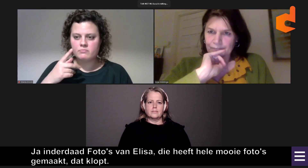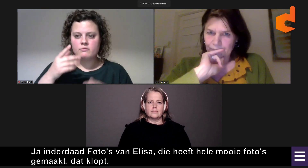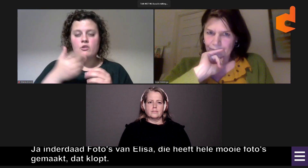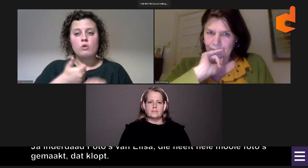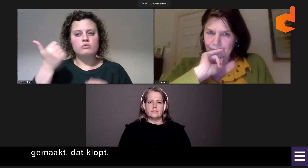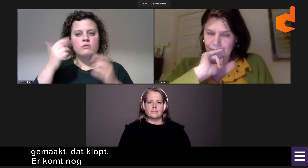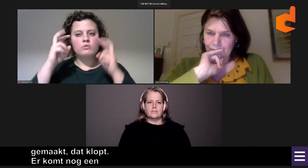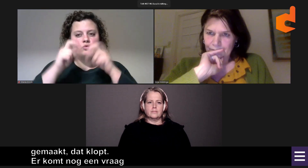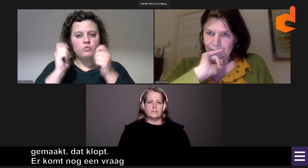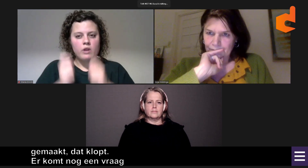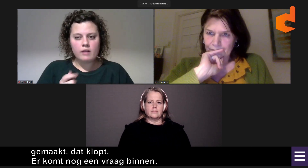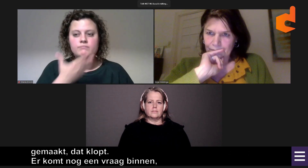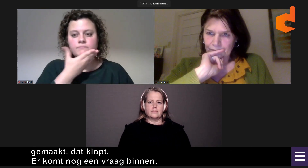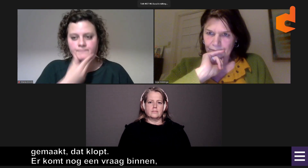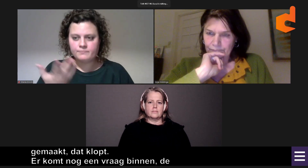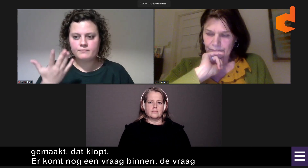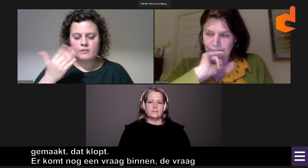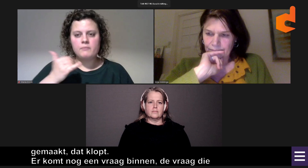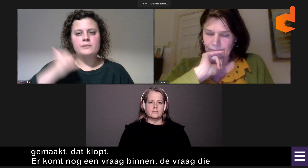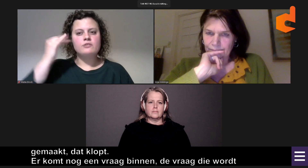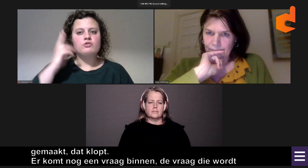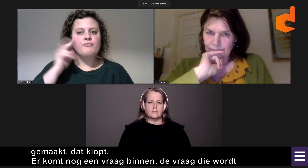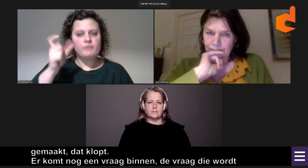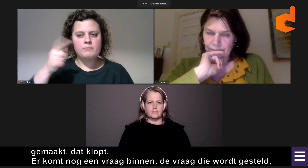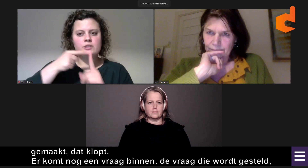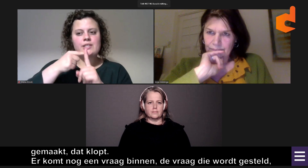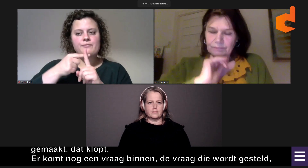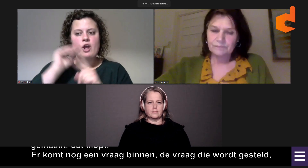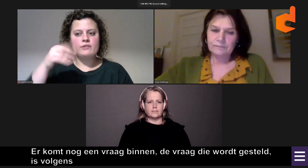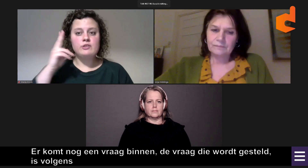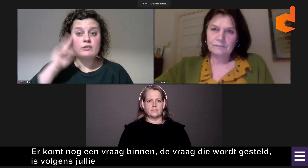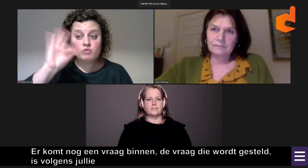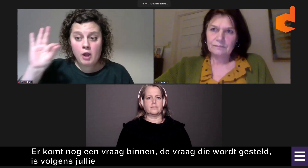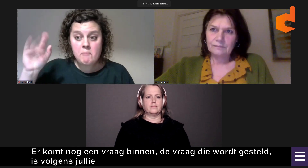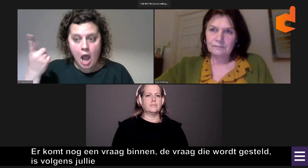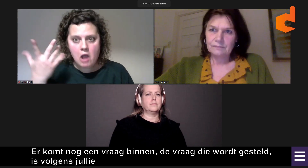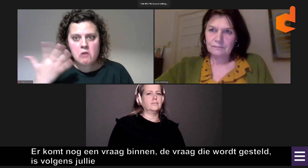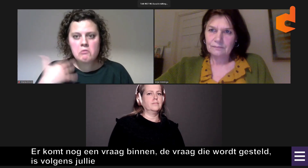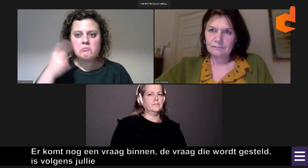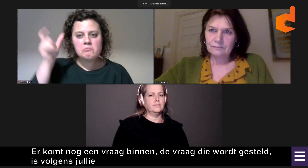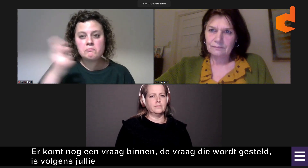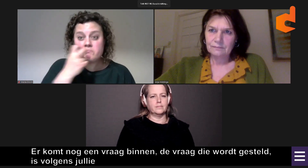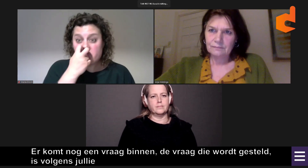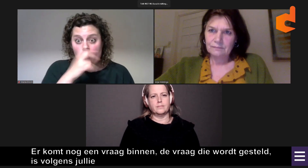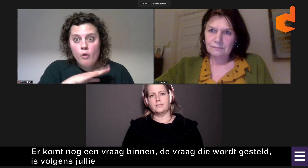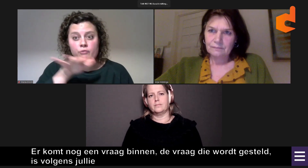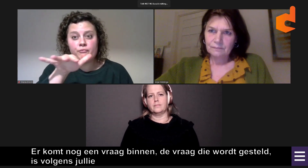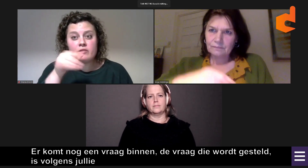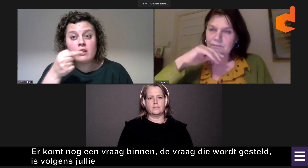Ja, de vraag die wordt gesteld is, volgens jullie onderzoeksresultaat zijn de meeste doven positief over dovenschool.